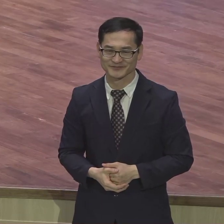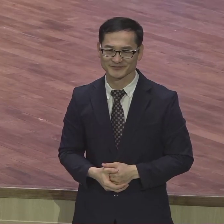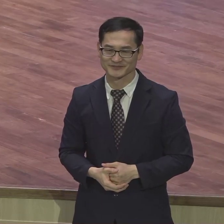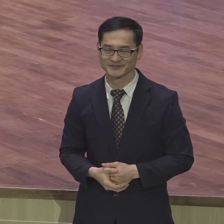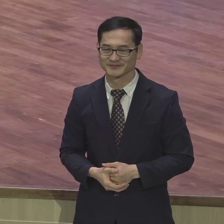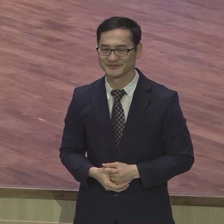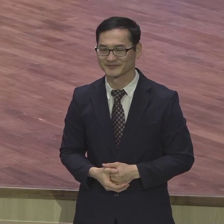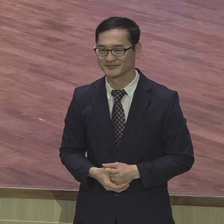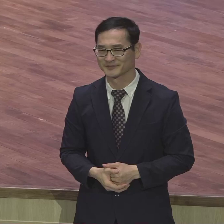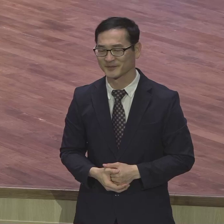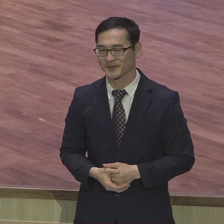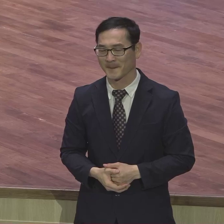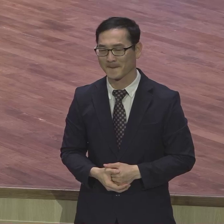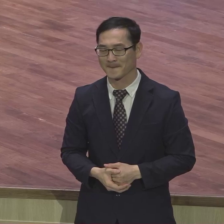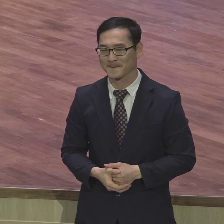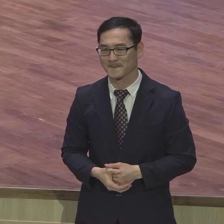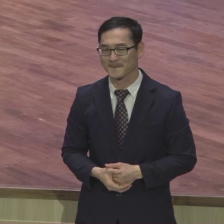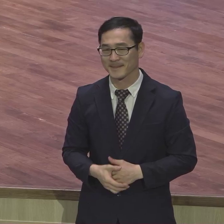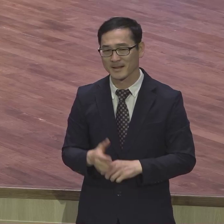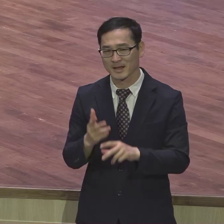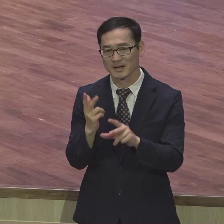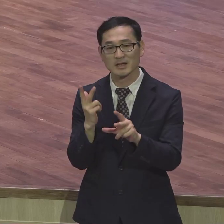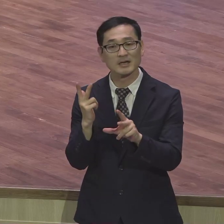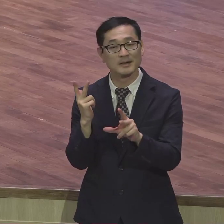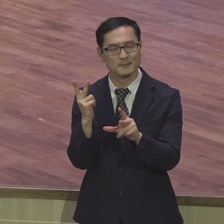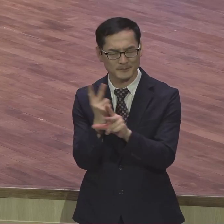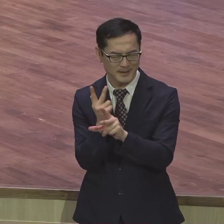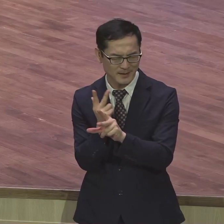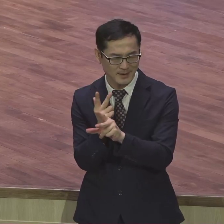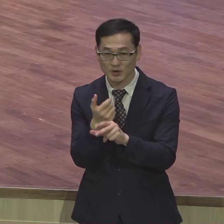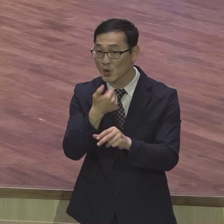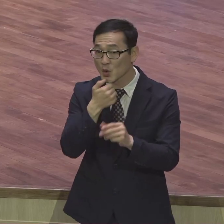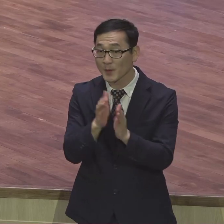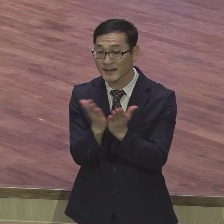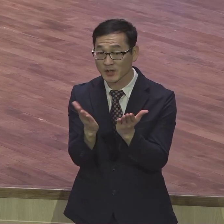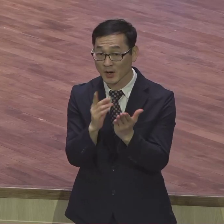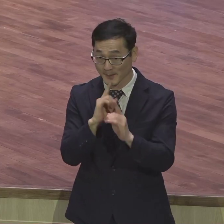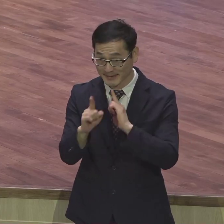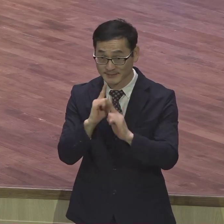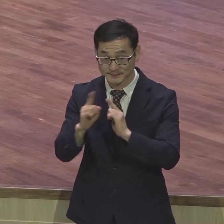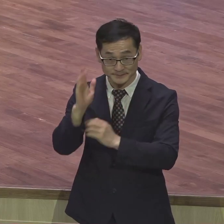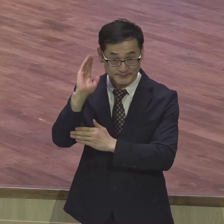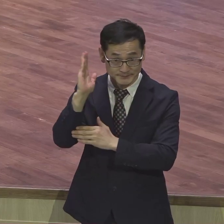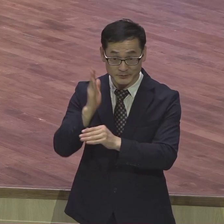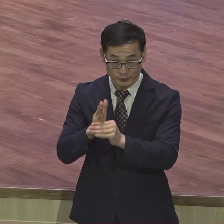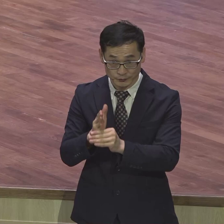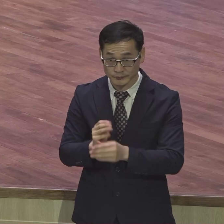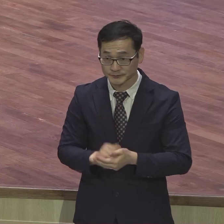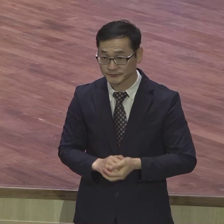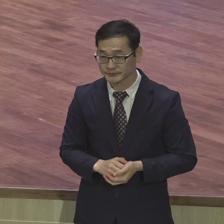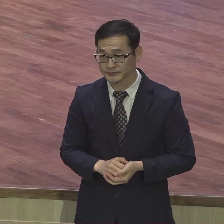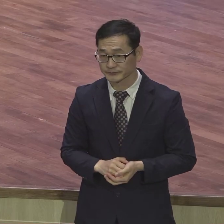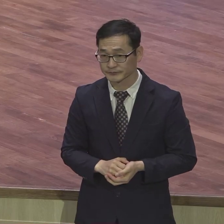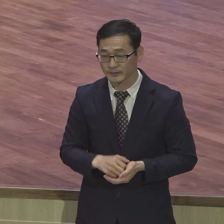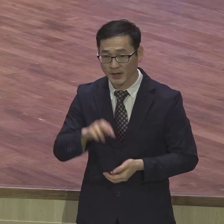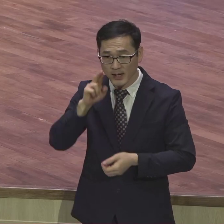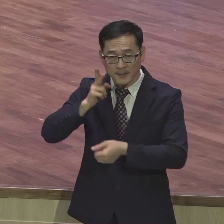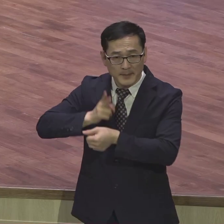우리가 매주일 로마서 말씀을 살펴보고 있는데 사도 바울이 사도